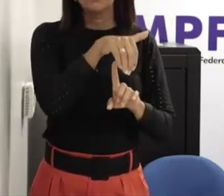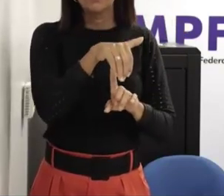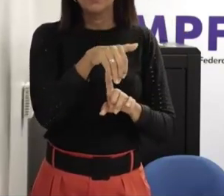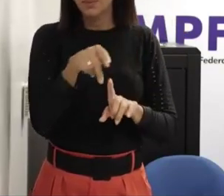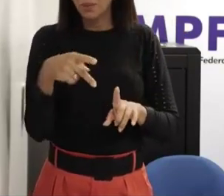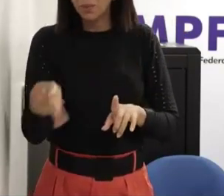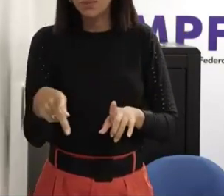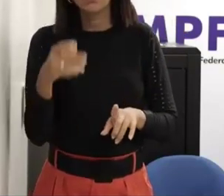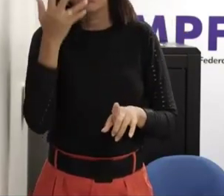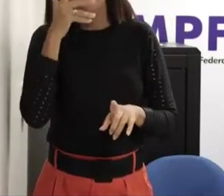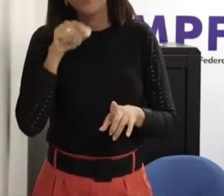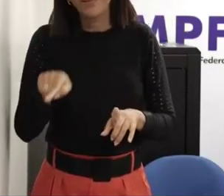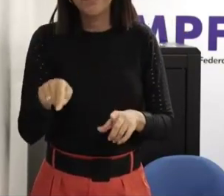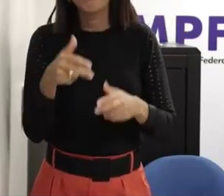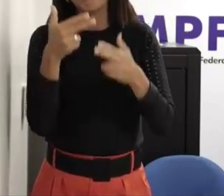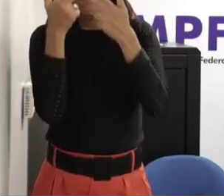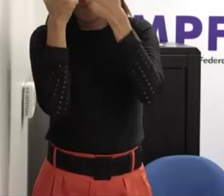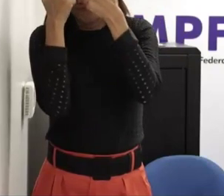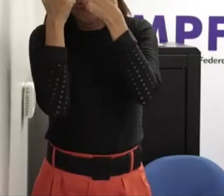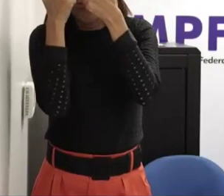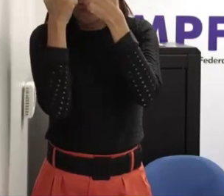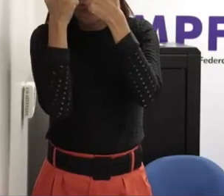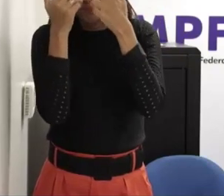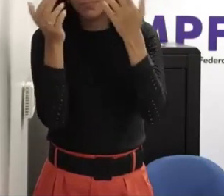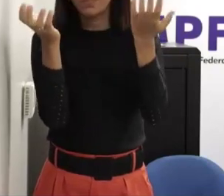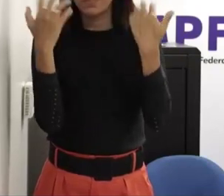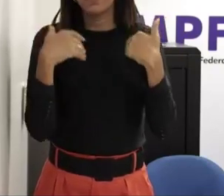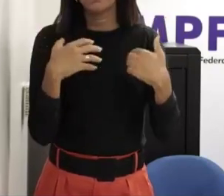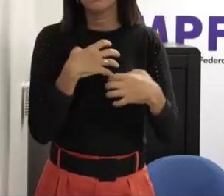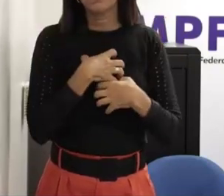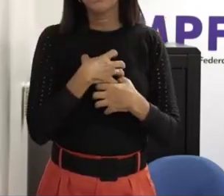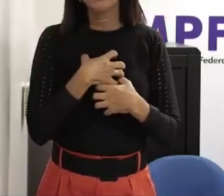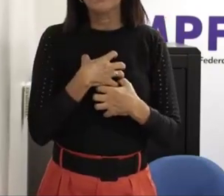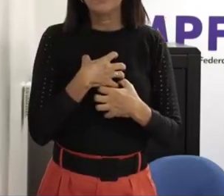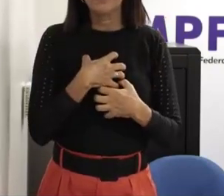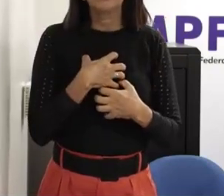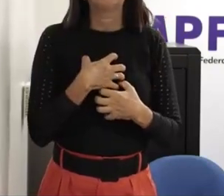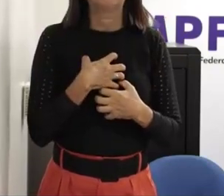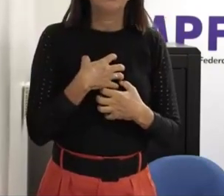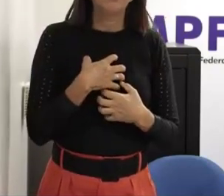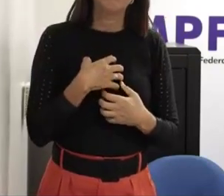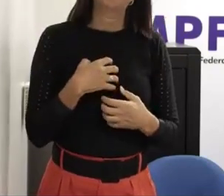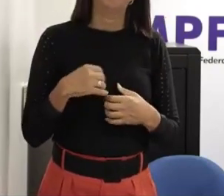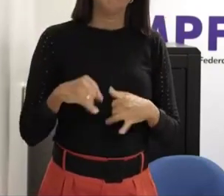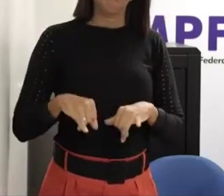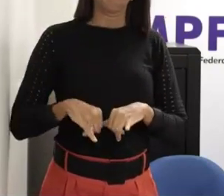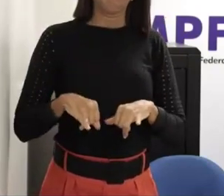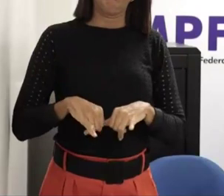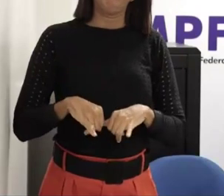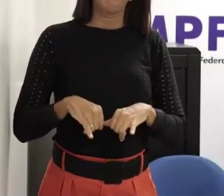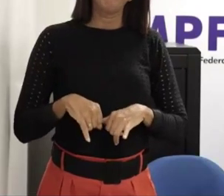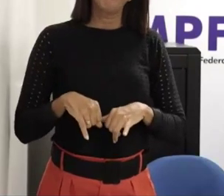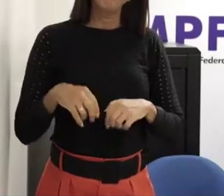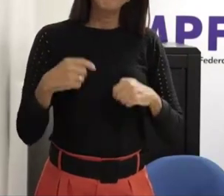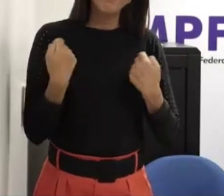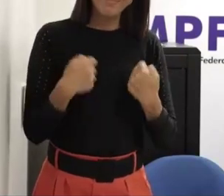ou até mesmo pensar que seu irmão fez isso com um familiar seu né então o acolhimento